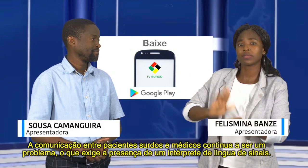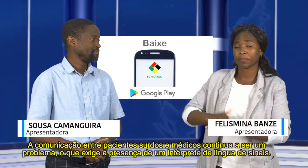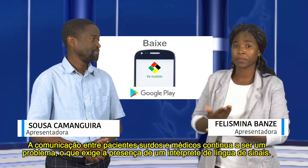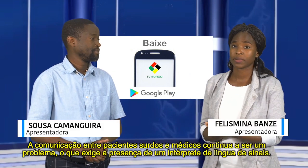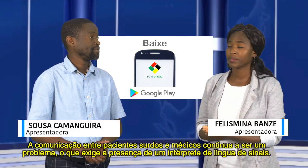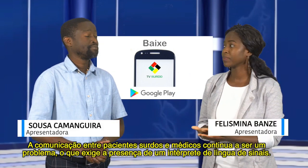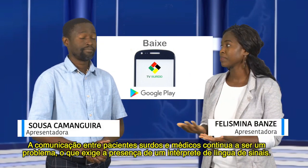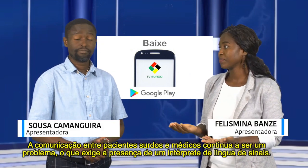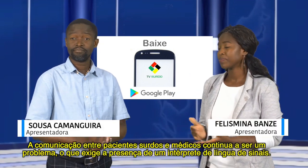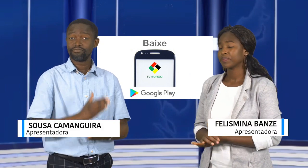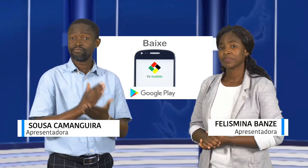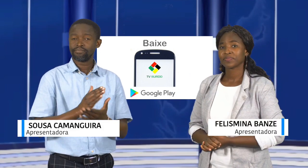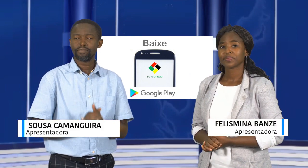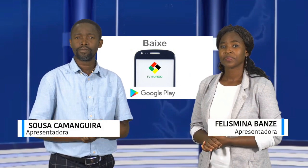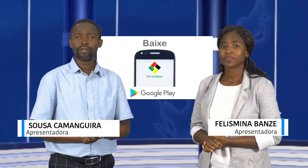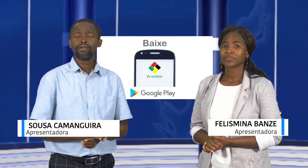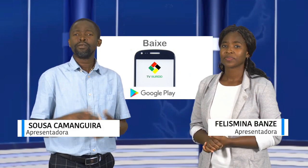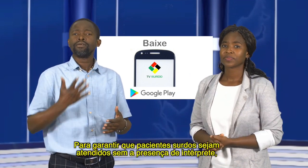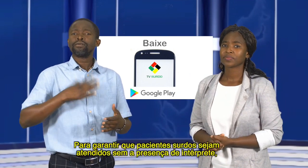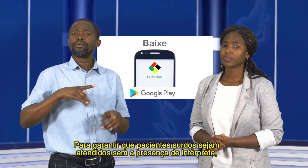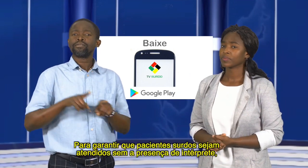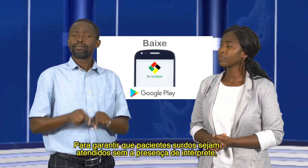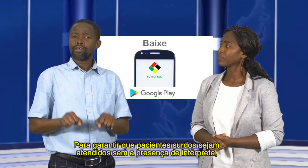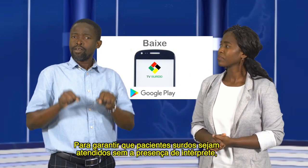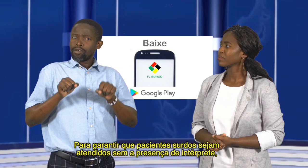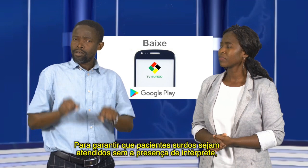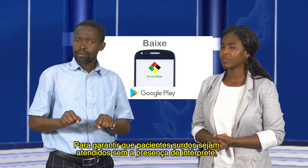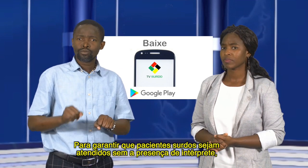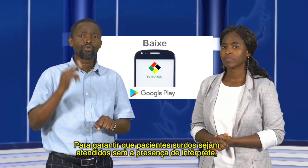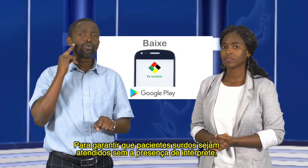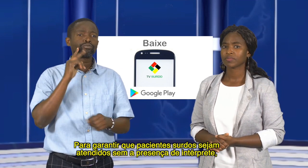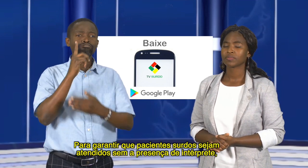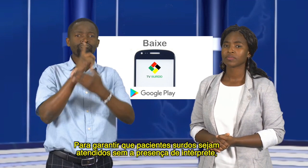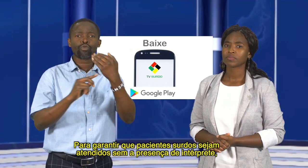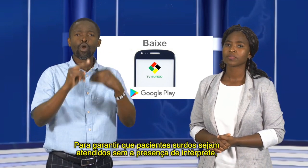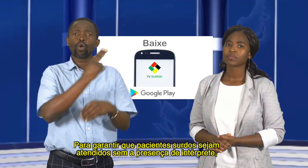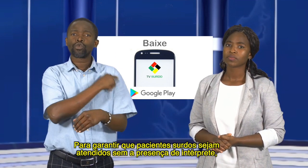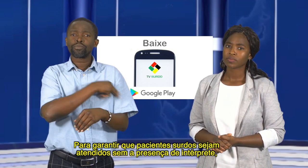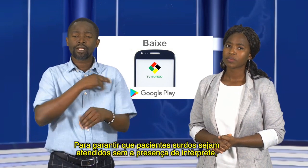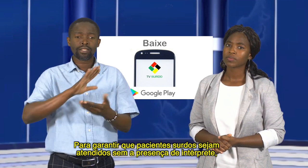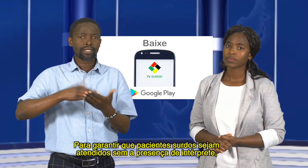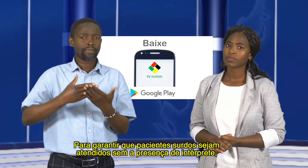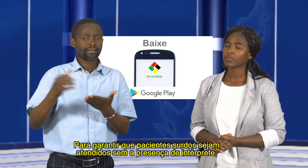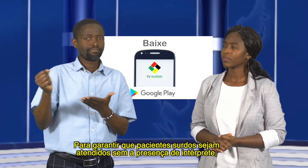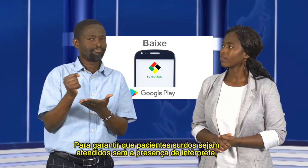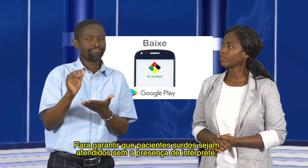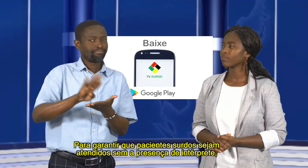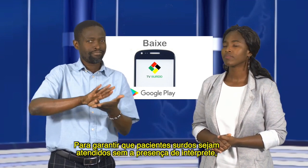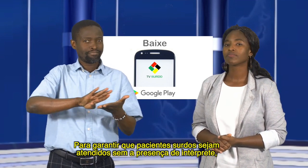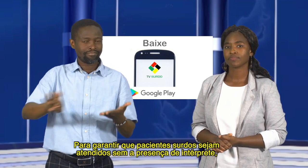intérprete de língua de sinais. Para garantir que pacientes surdos sejam atendidos sem a presença de intérprete,